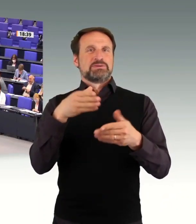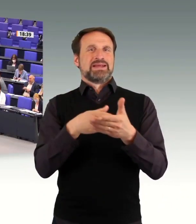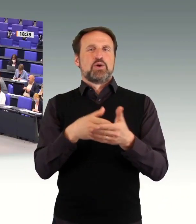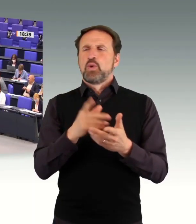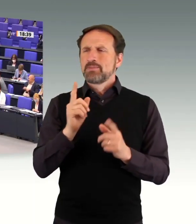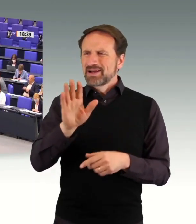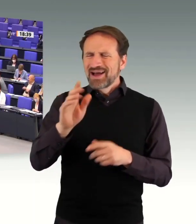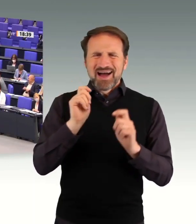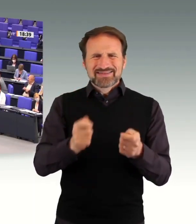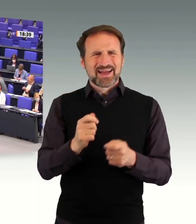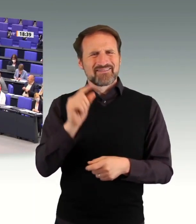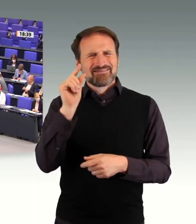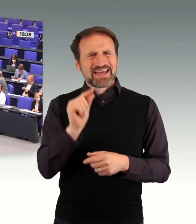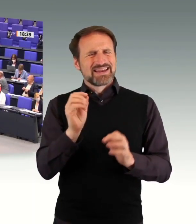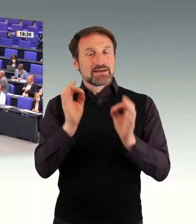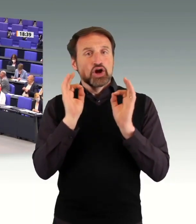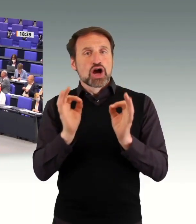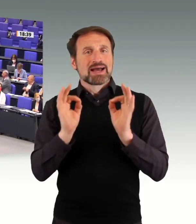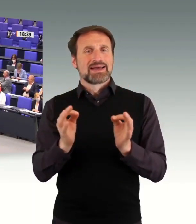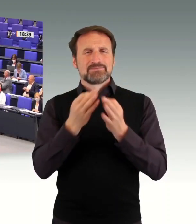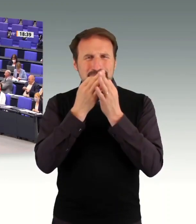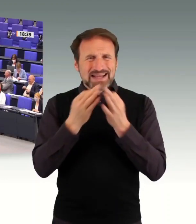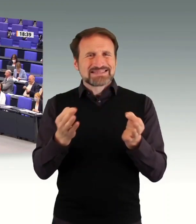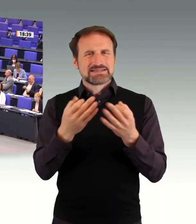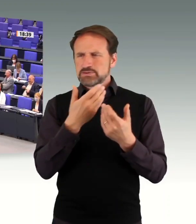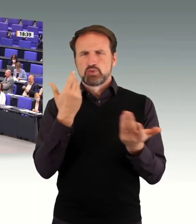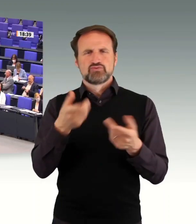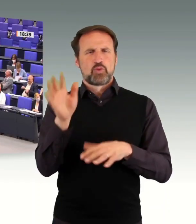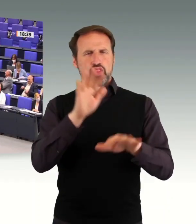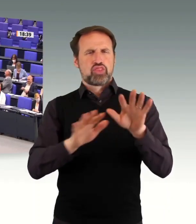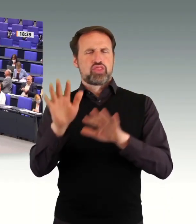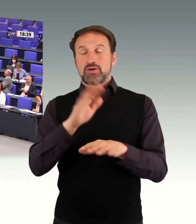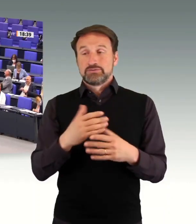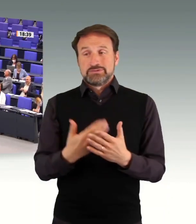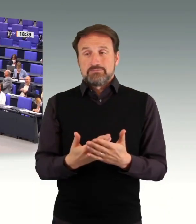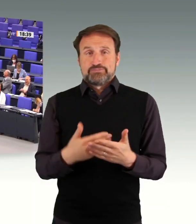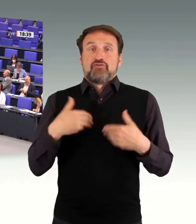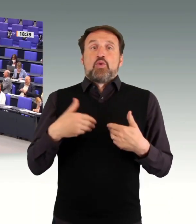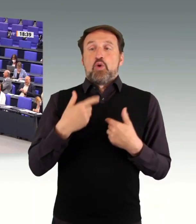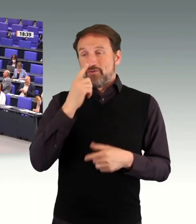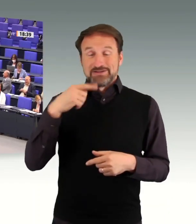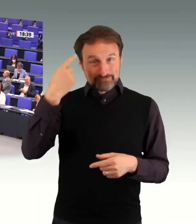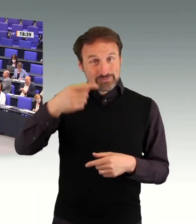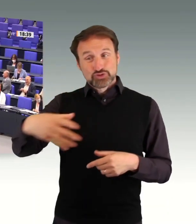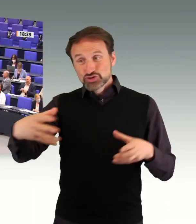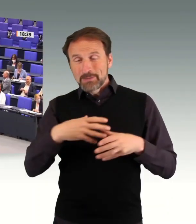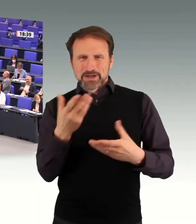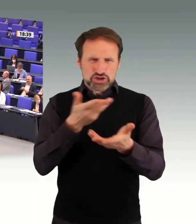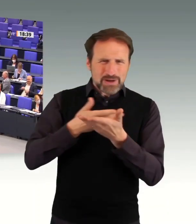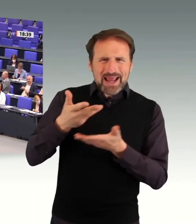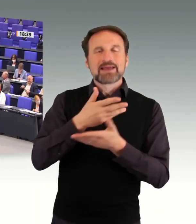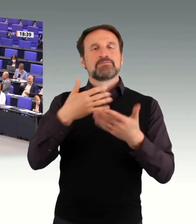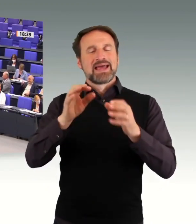deshalb freue ich mich dann auch, wenn wir dann in gemeinsame Gespräche eingehen und dann auch vieles präzisieren können, um aber auch hier